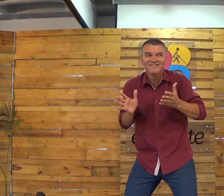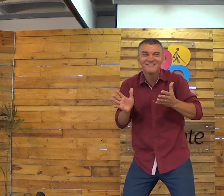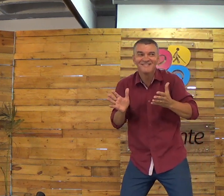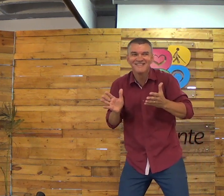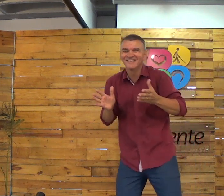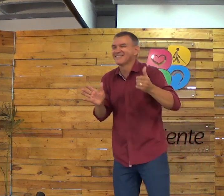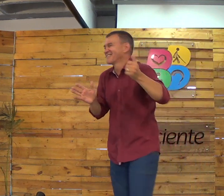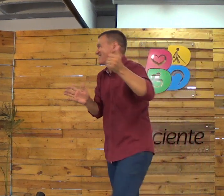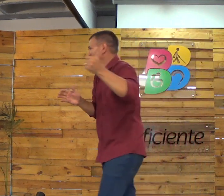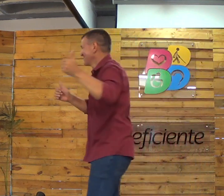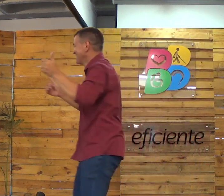rápido, mais devagar.